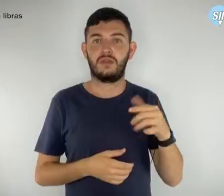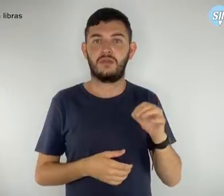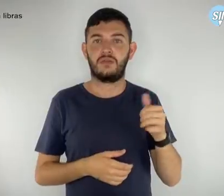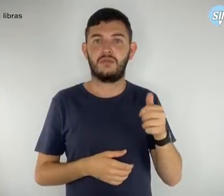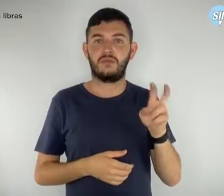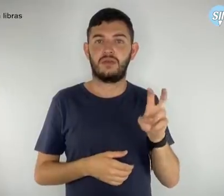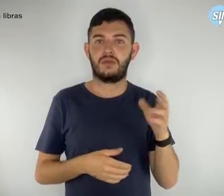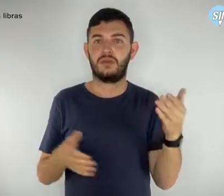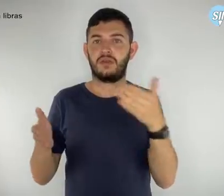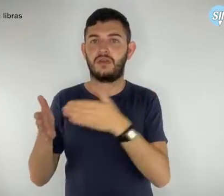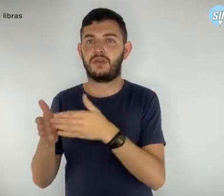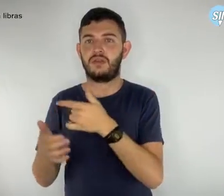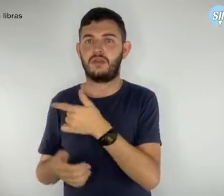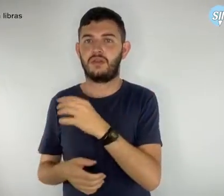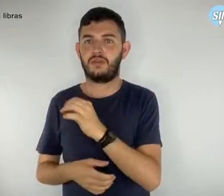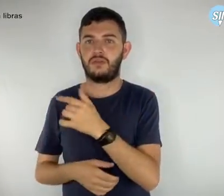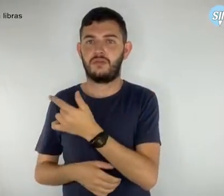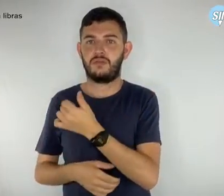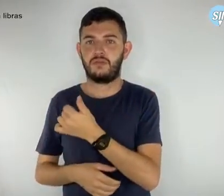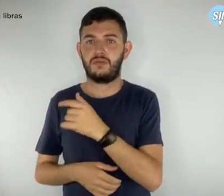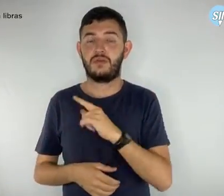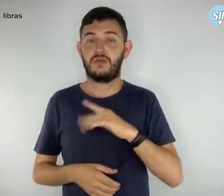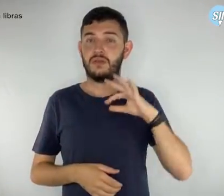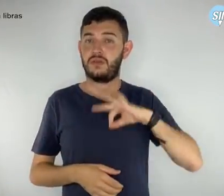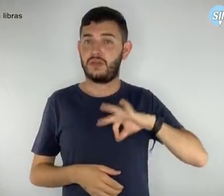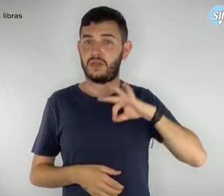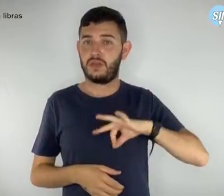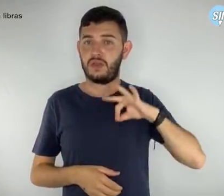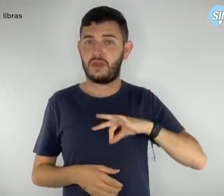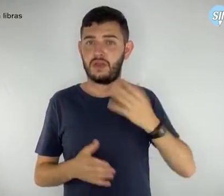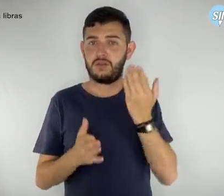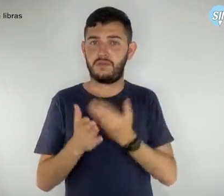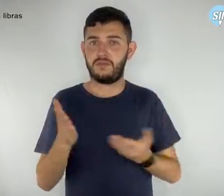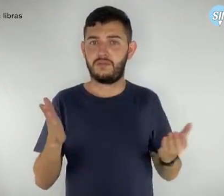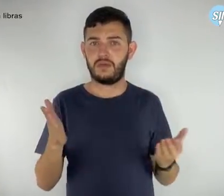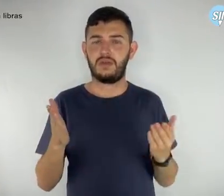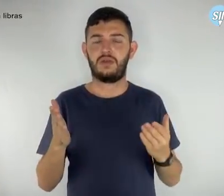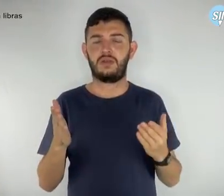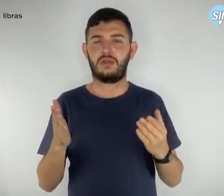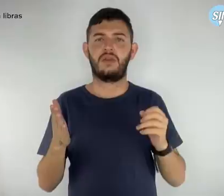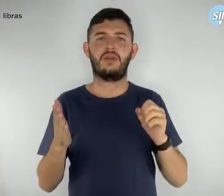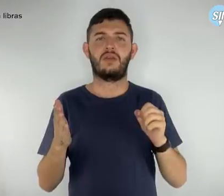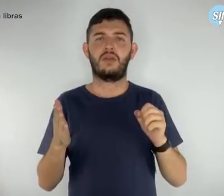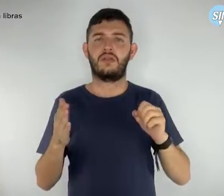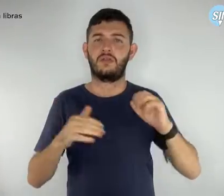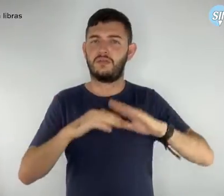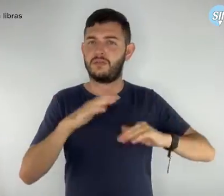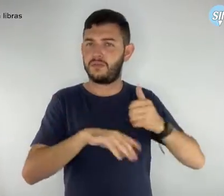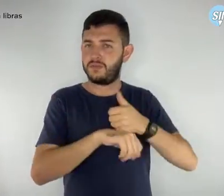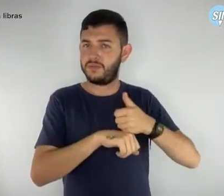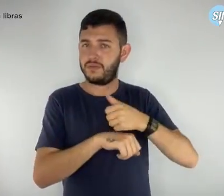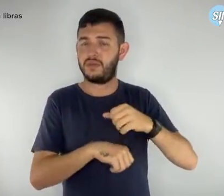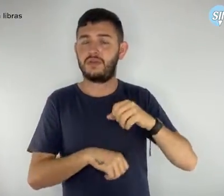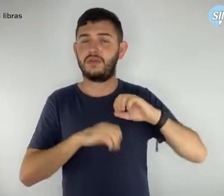a perda salarial da carreira do Magistério Público é de 49%, se